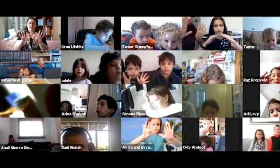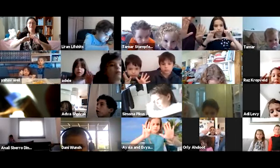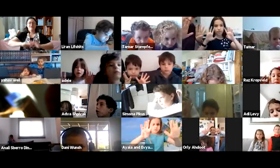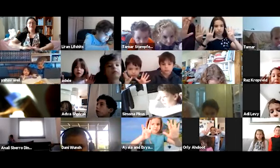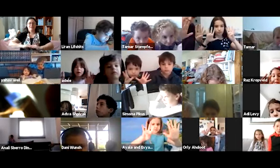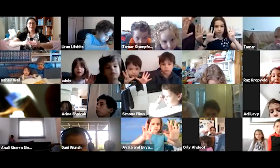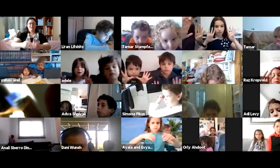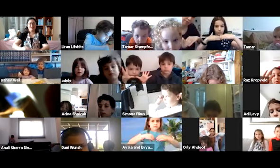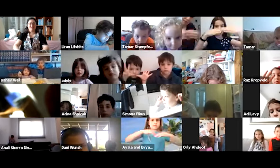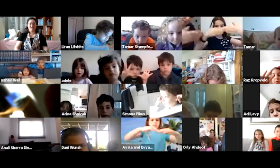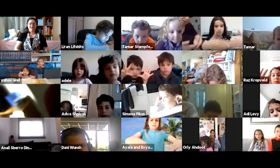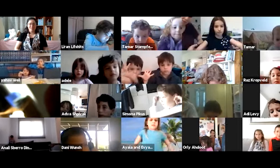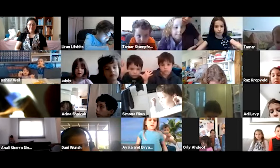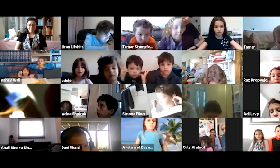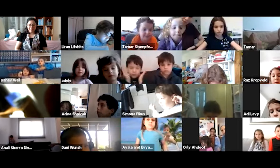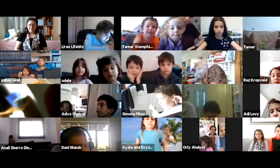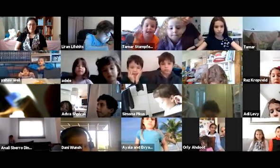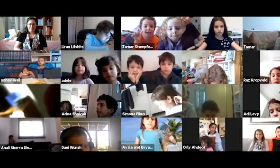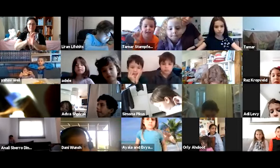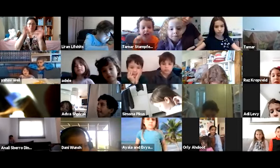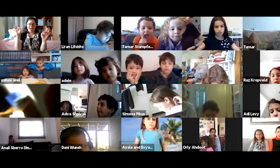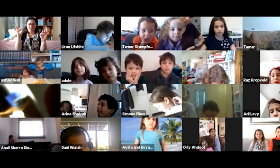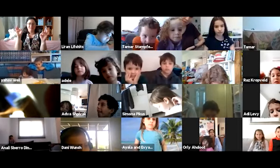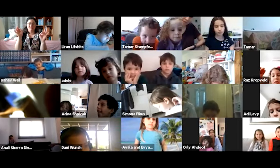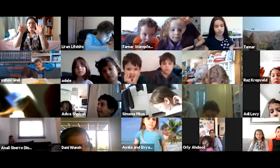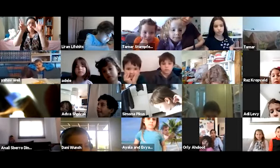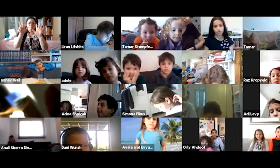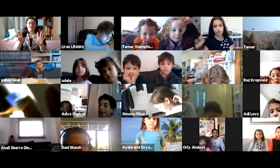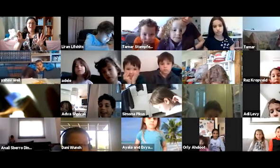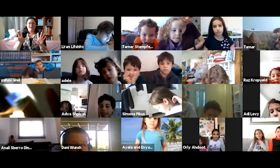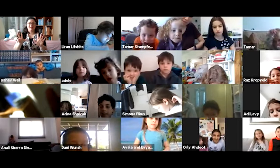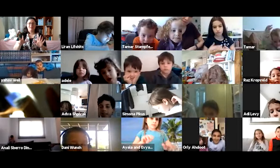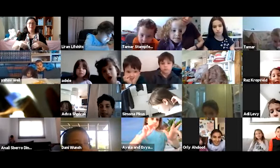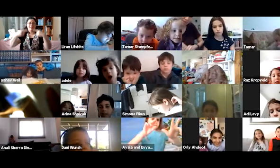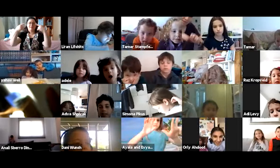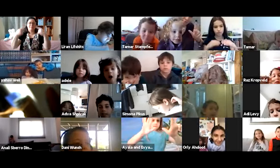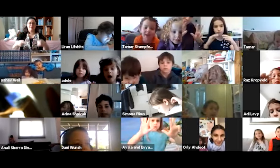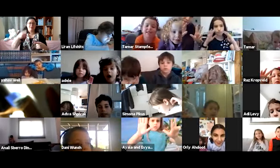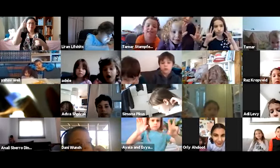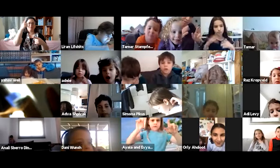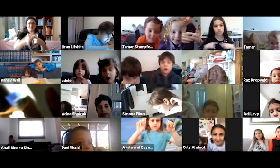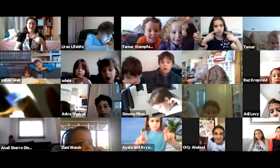ירחי לידה. מצוין. שמונה ימי מילה.